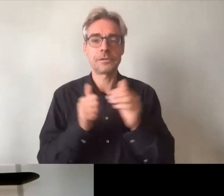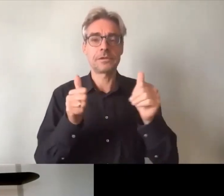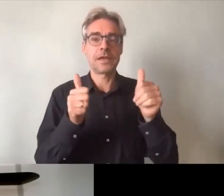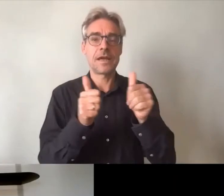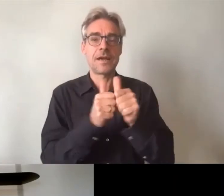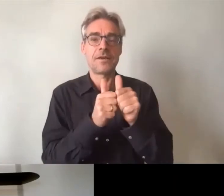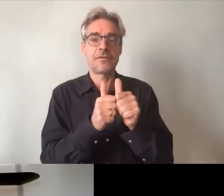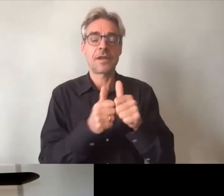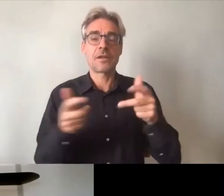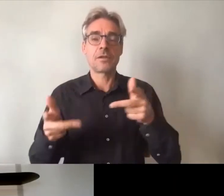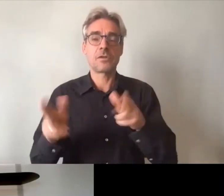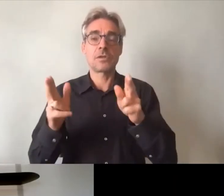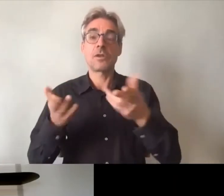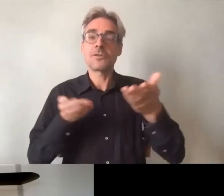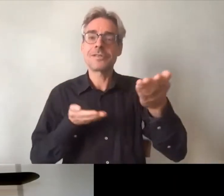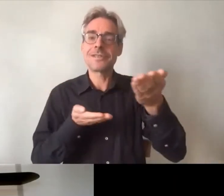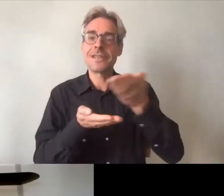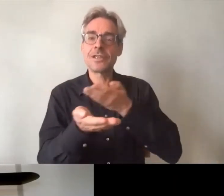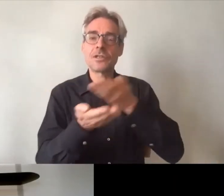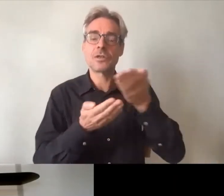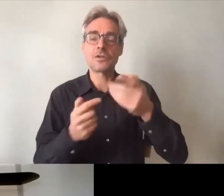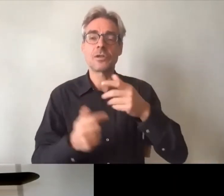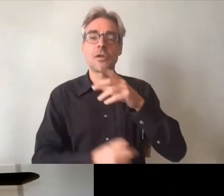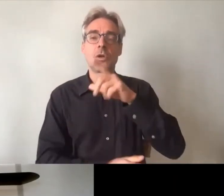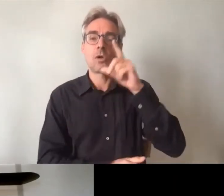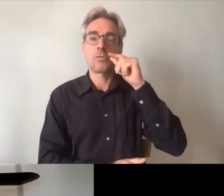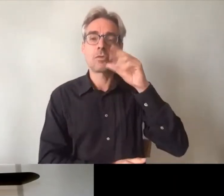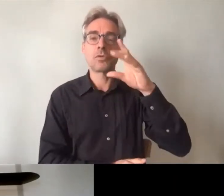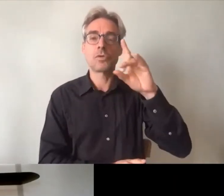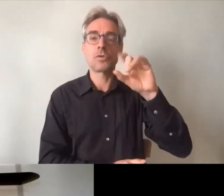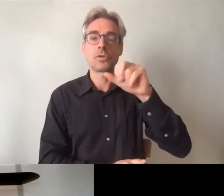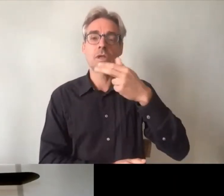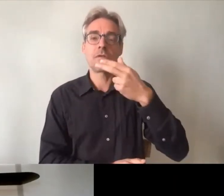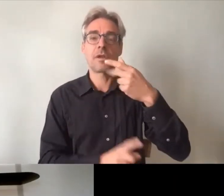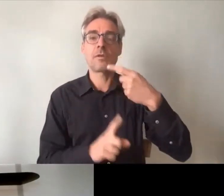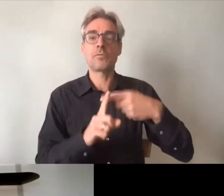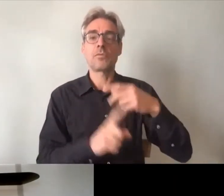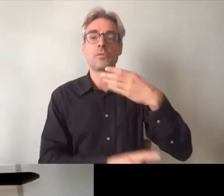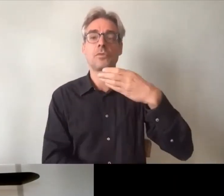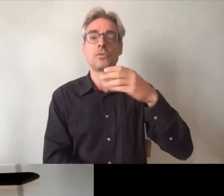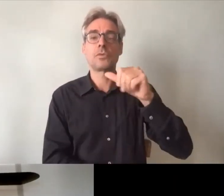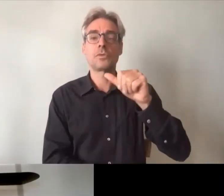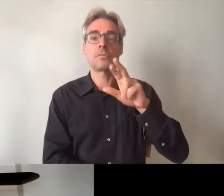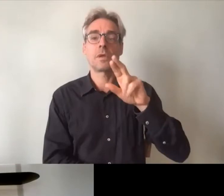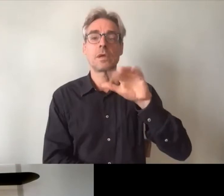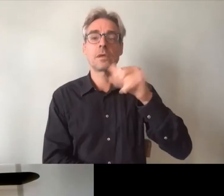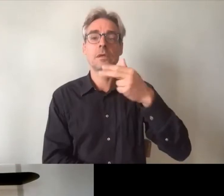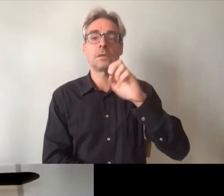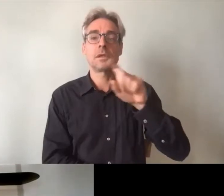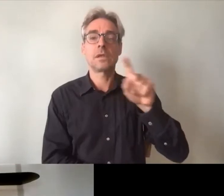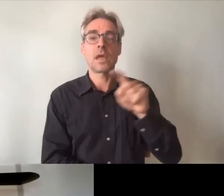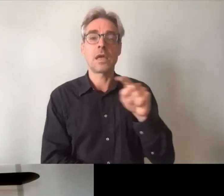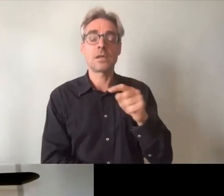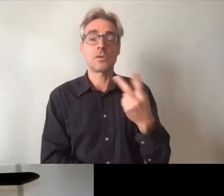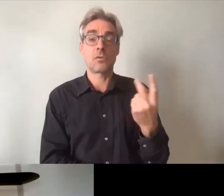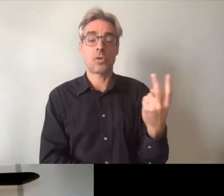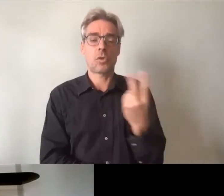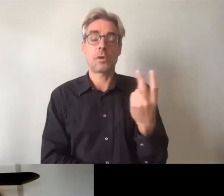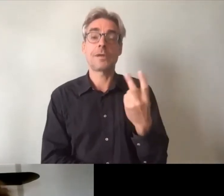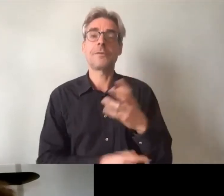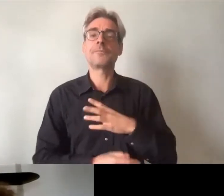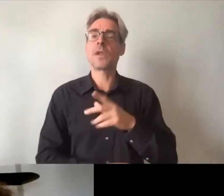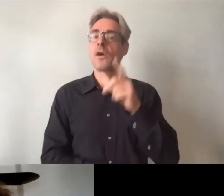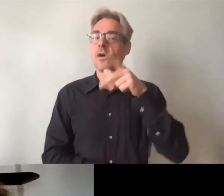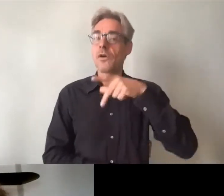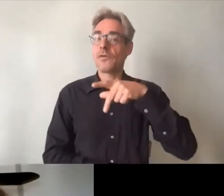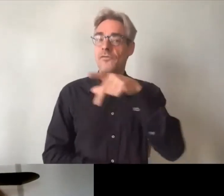une séquence d'échange entre Philippe Cherbin et François Martinez. Philippe, nous avons la chance de vous